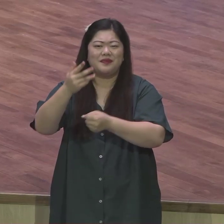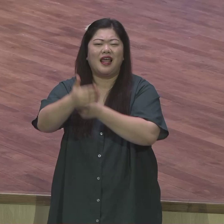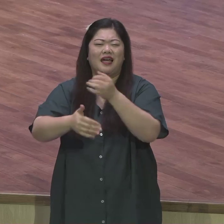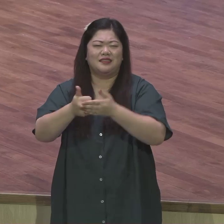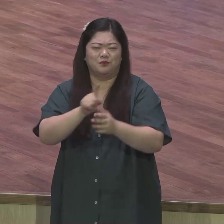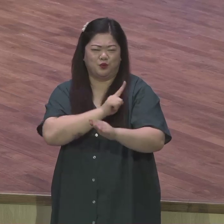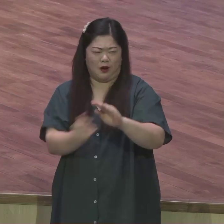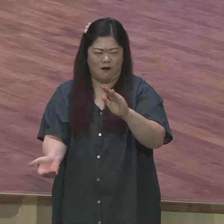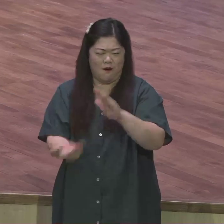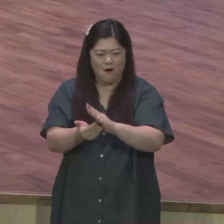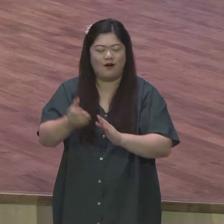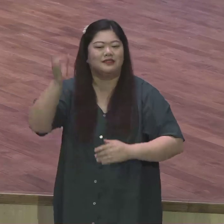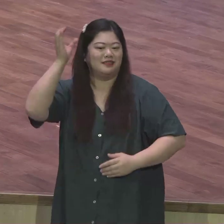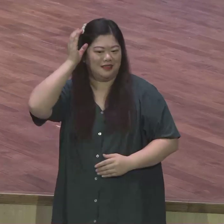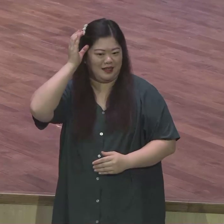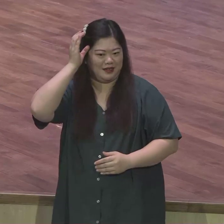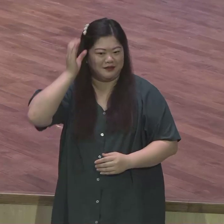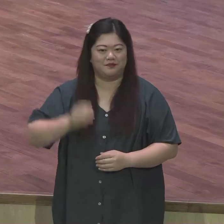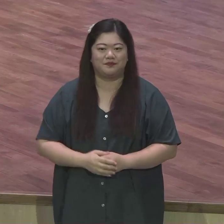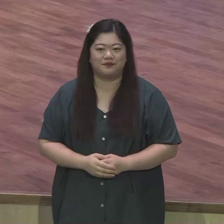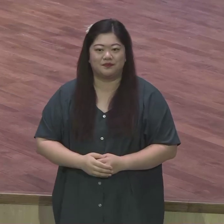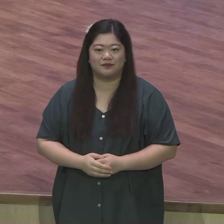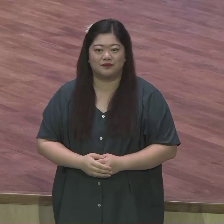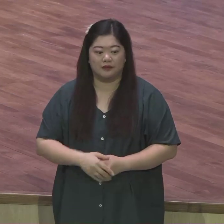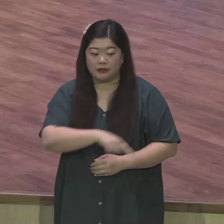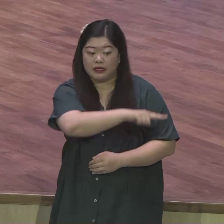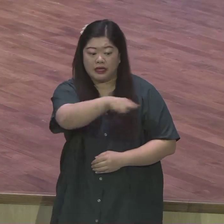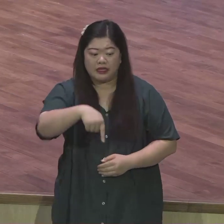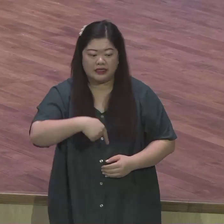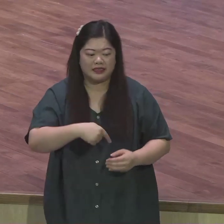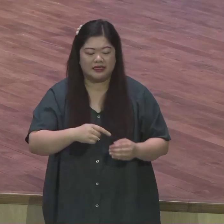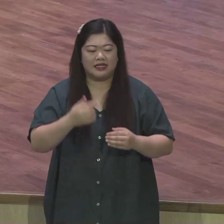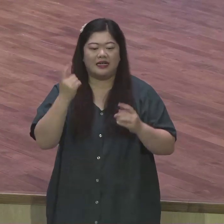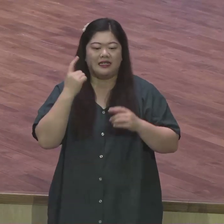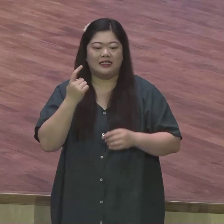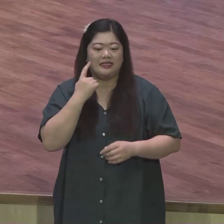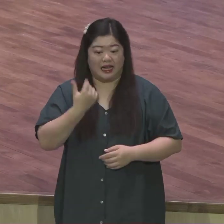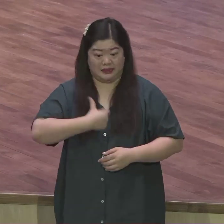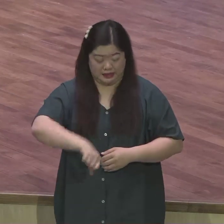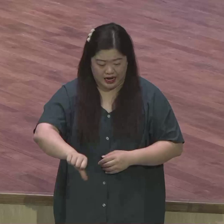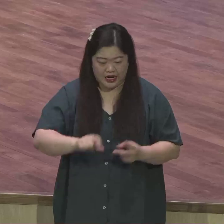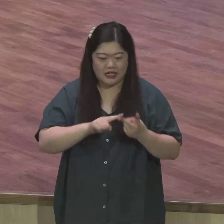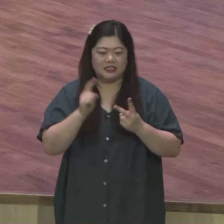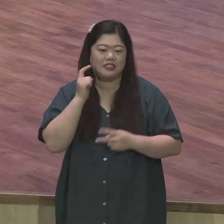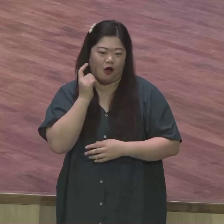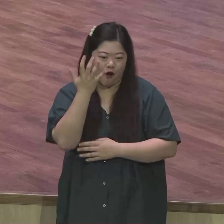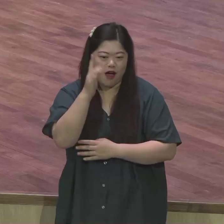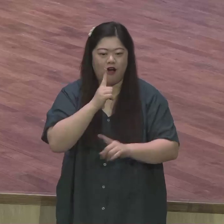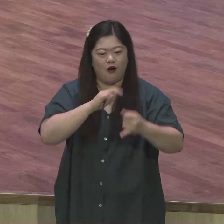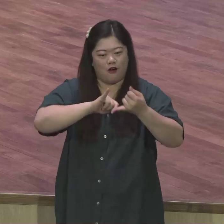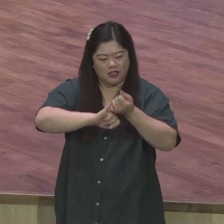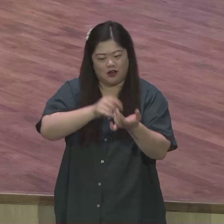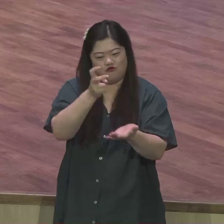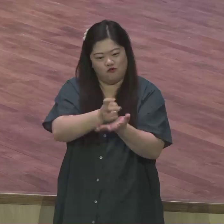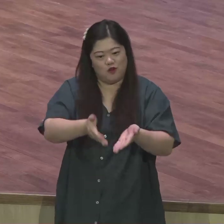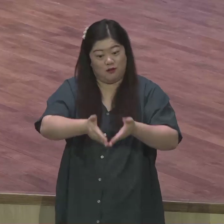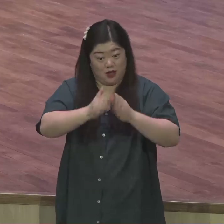그들은 이스라엘 사람이라 그들에게는 양자된과 영광과 은약들과 율법을 세우는 것과 예배와